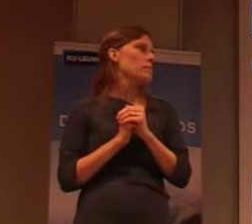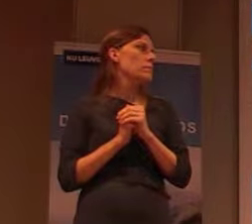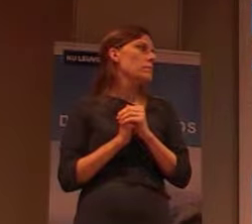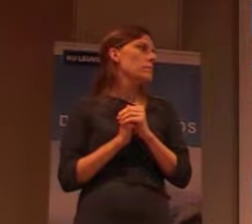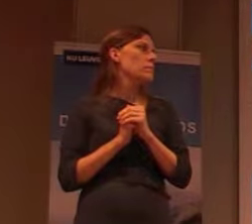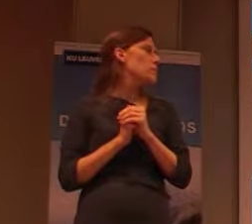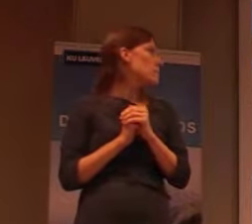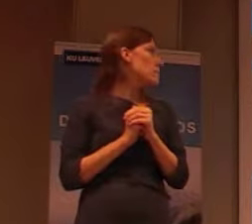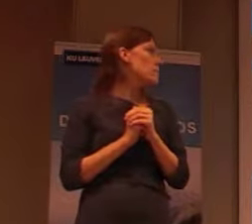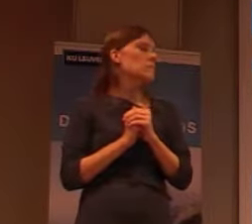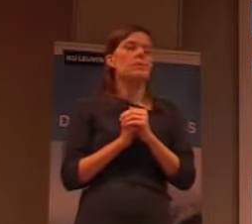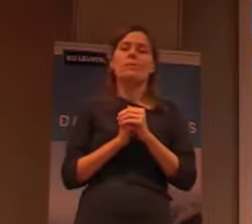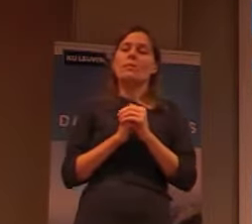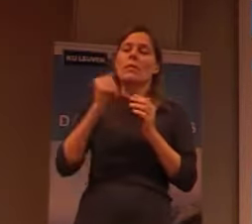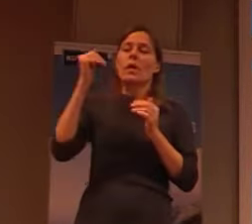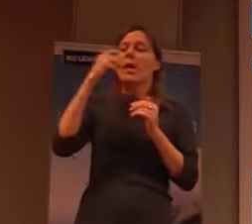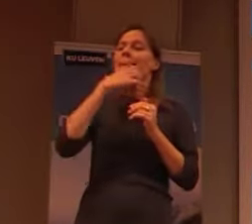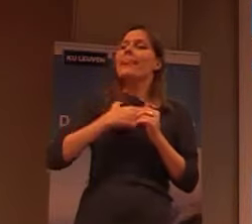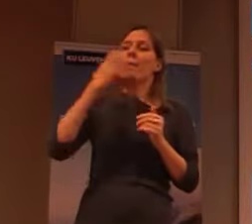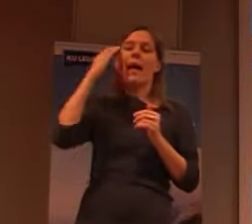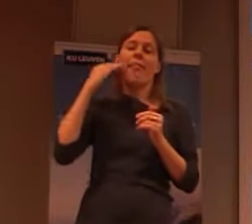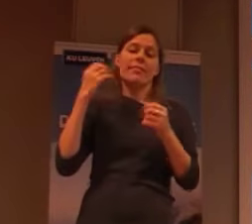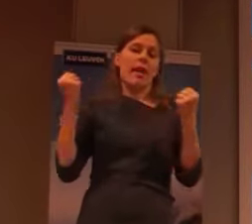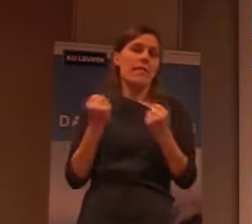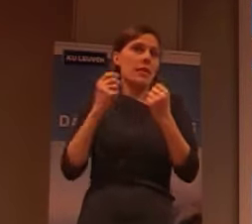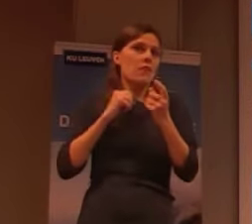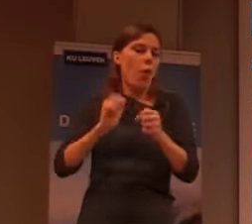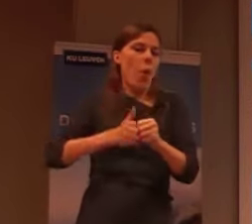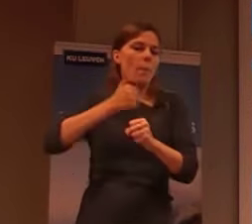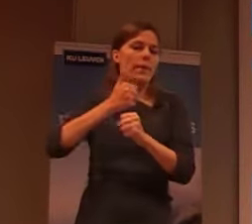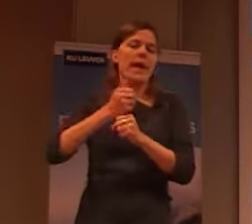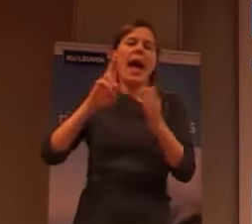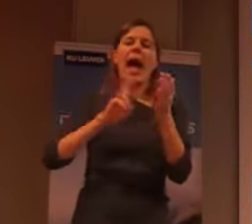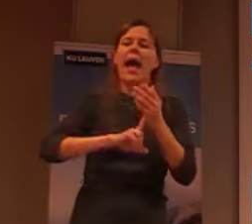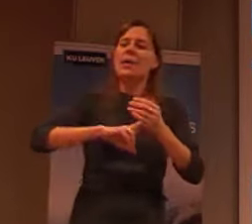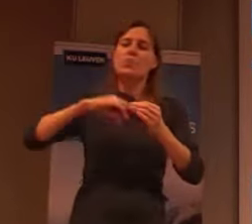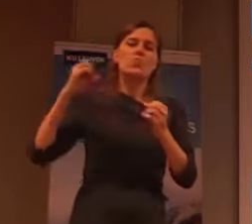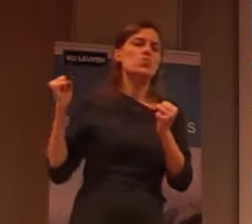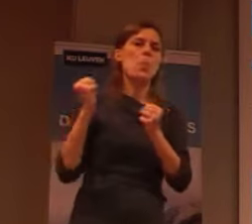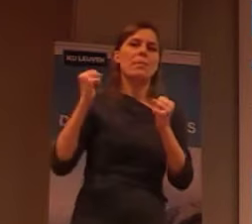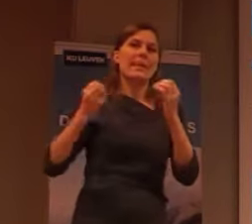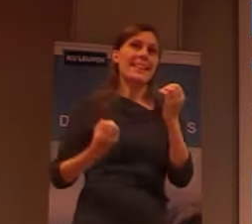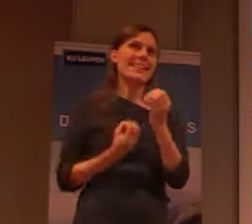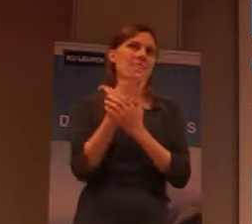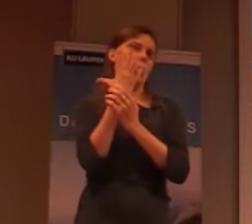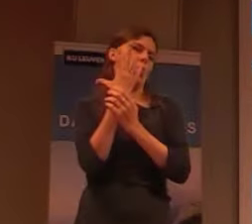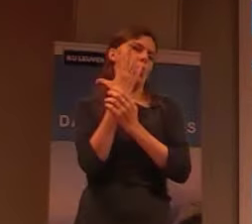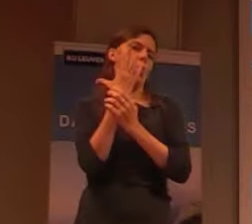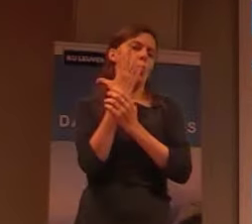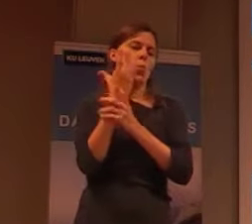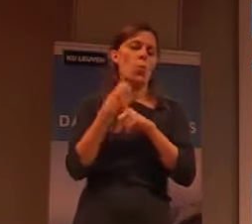supermodel nieuwe instelling eigenlijk, voor tuberculose, voor multiresistente